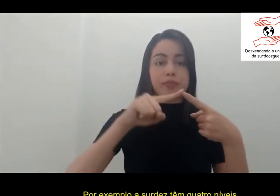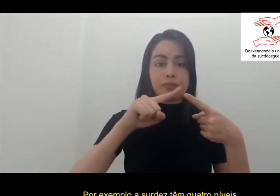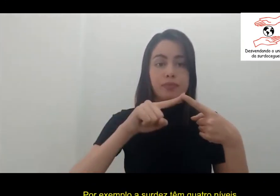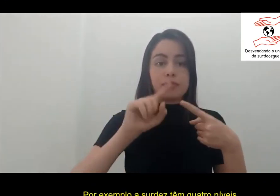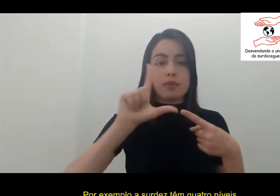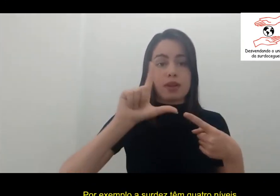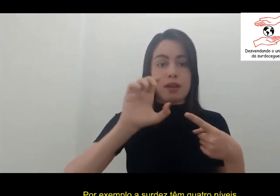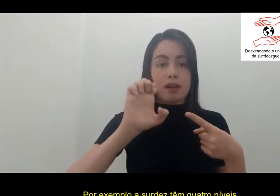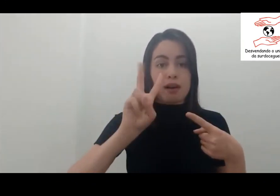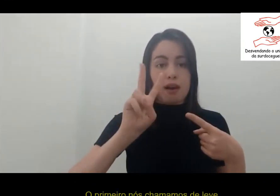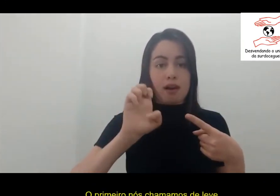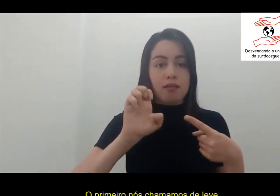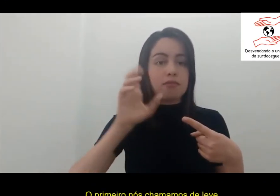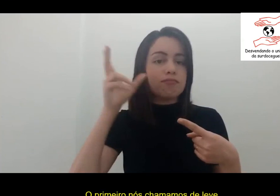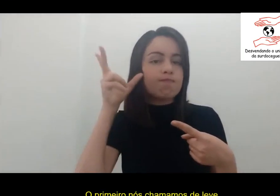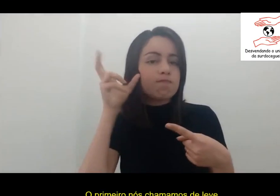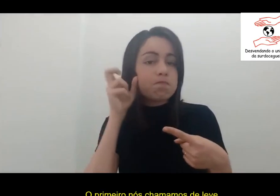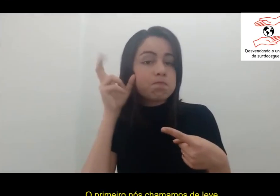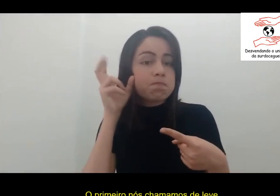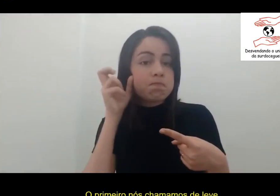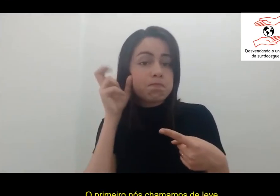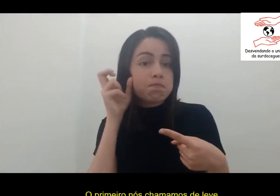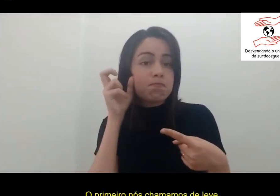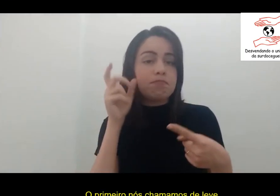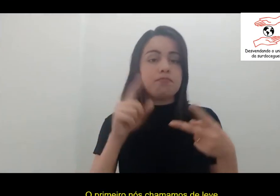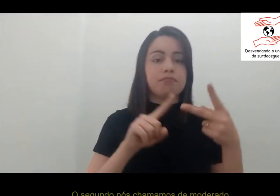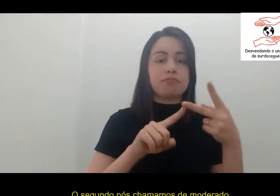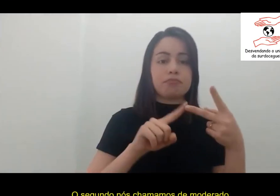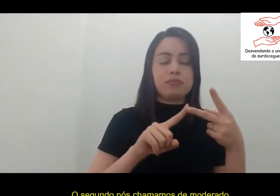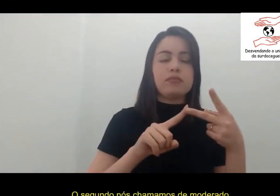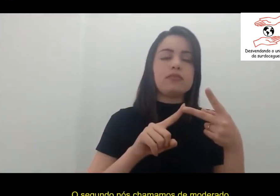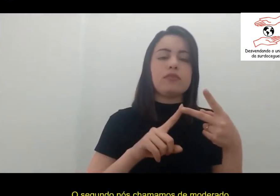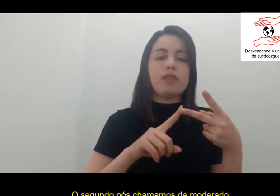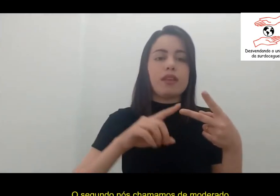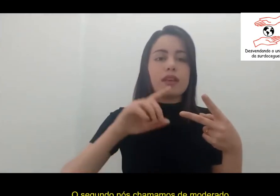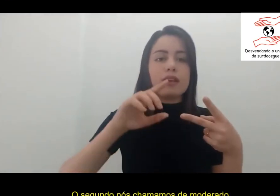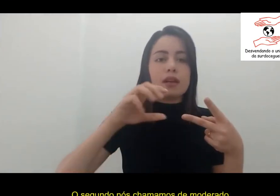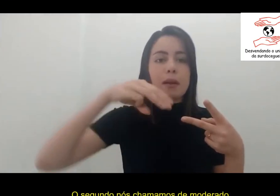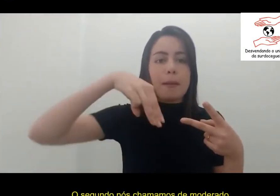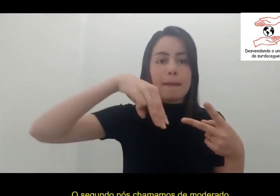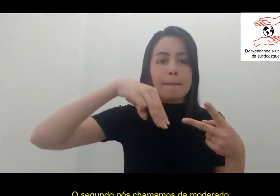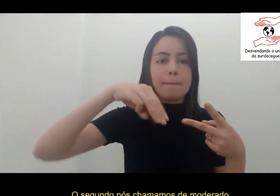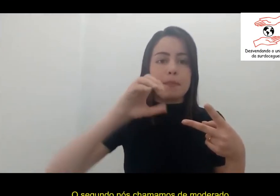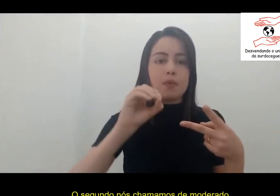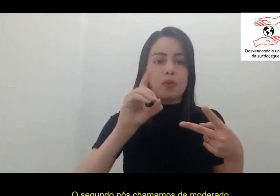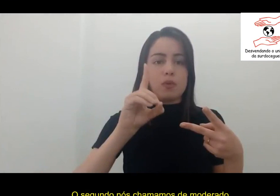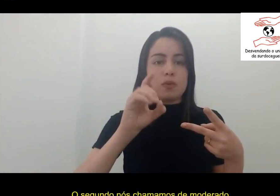quatro níveis. O primeiro nós chamamos de leve. O segundo nós chamamos de